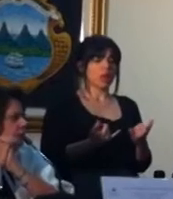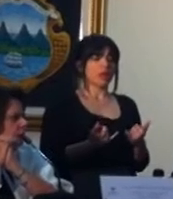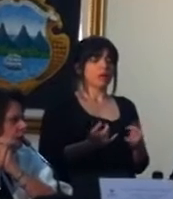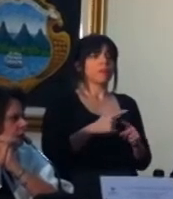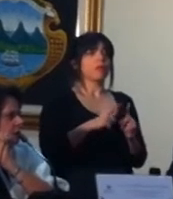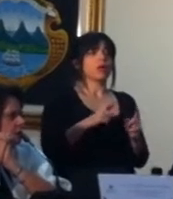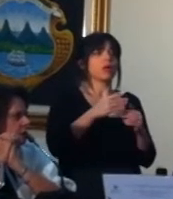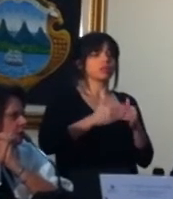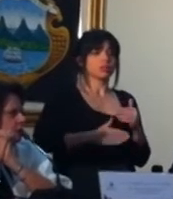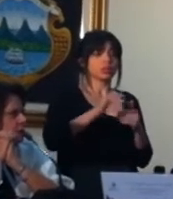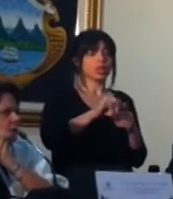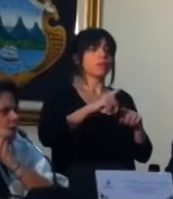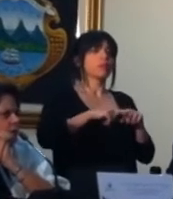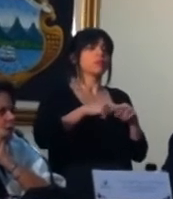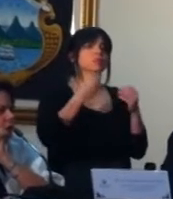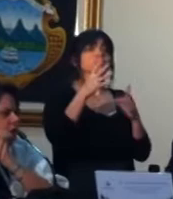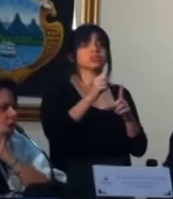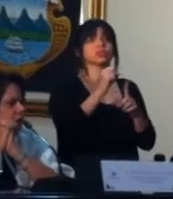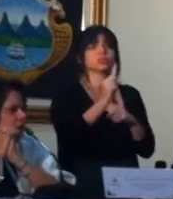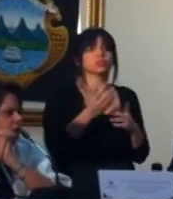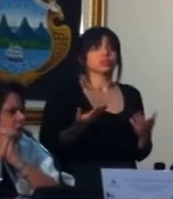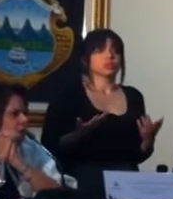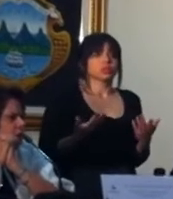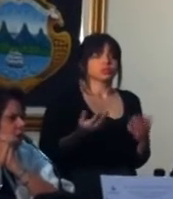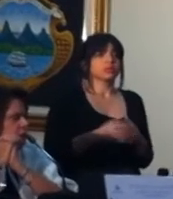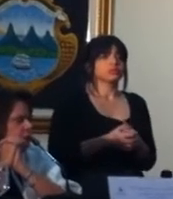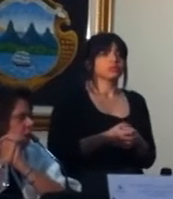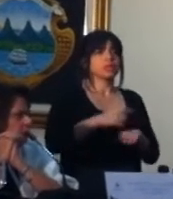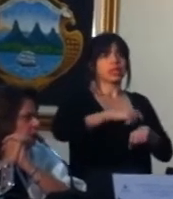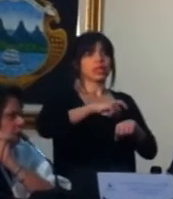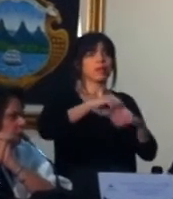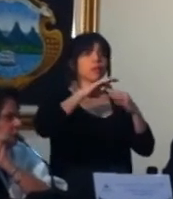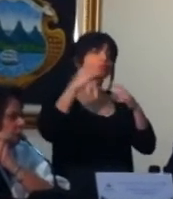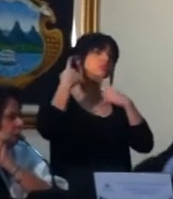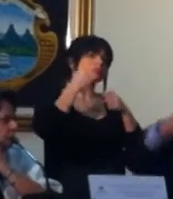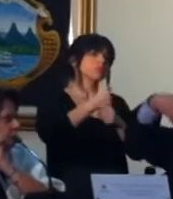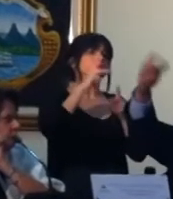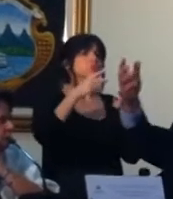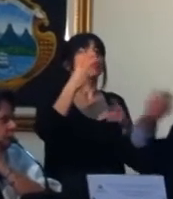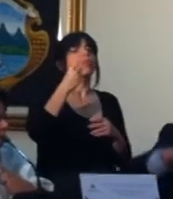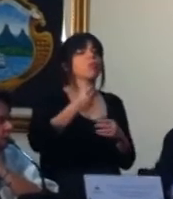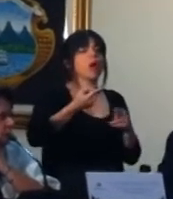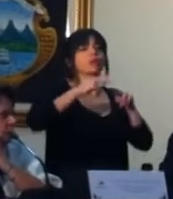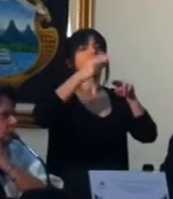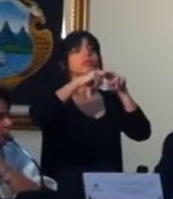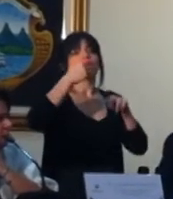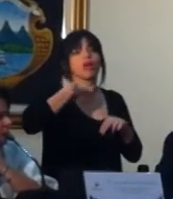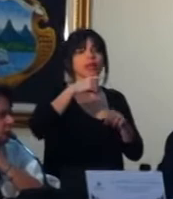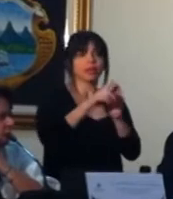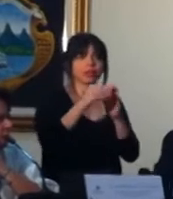Pero a de ahí, depende de muchas situaciones ya, de tiempo laboral, las personas cuánto mantienen derecho en otro